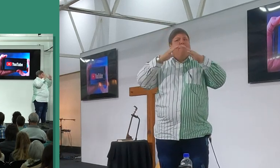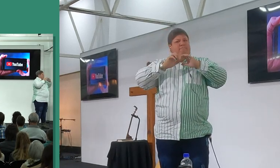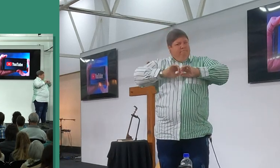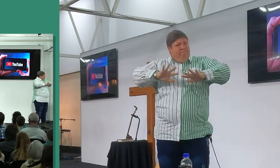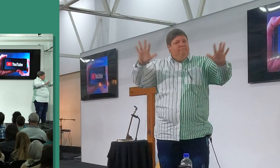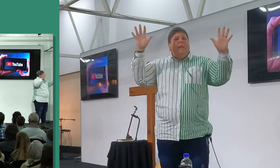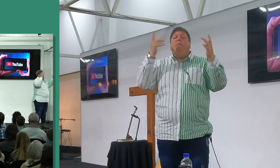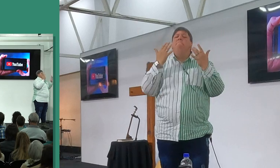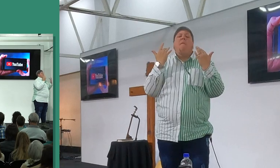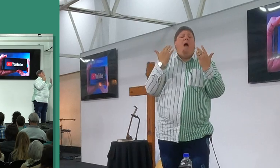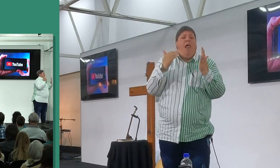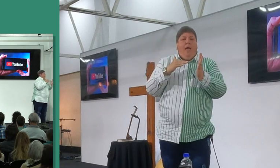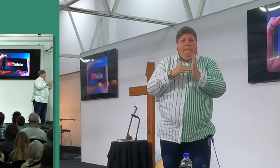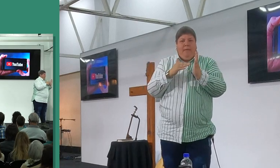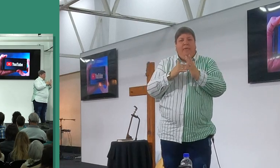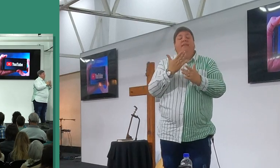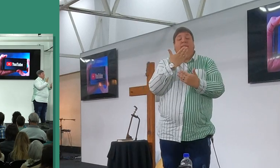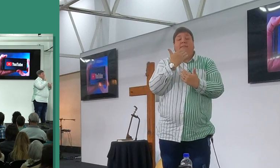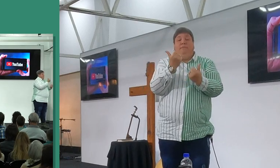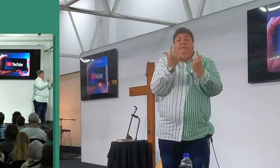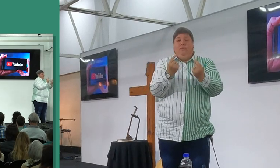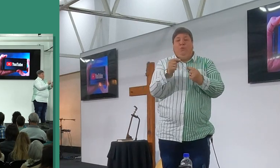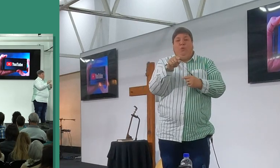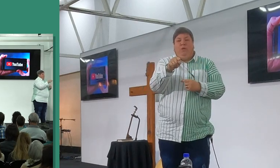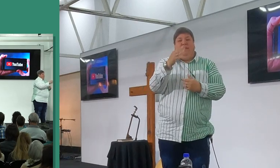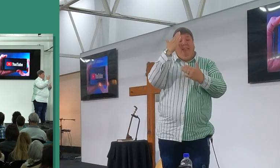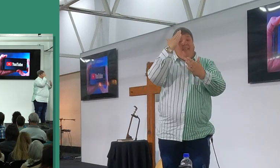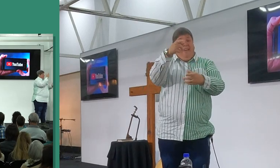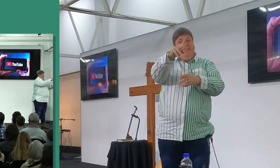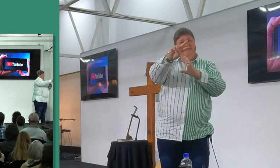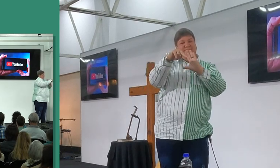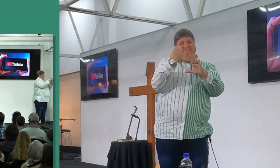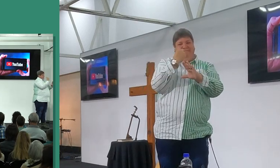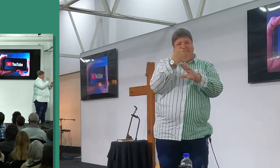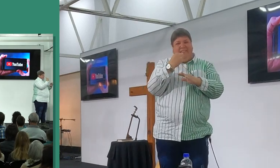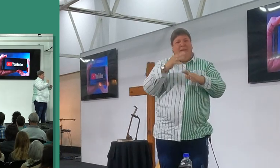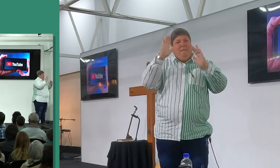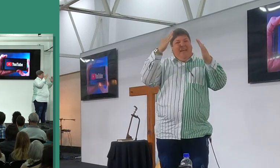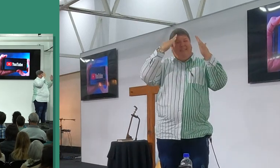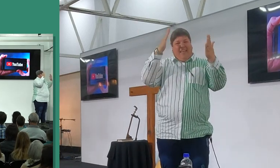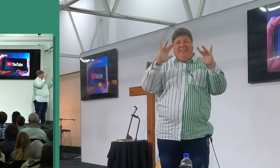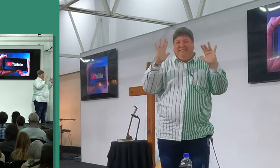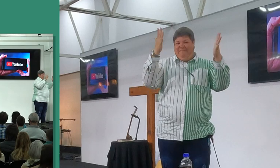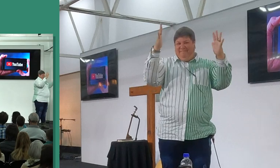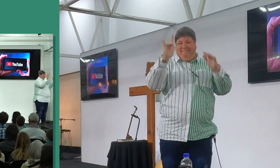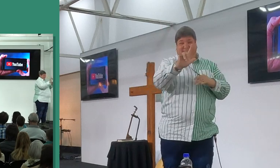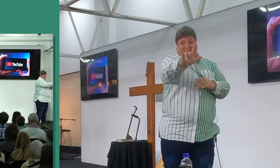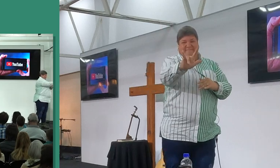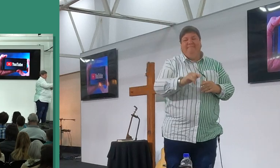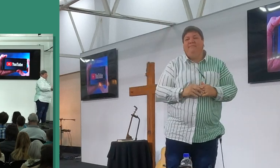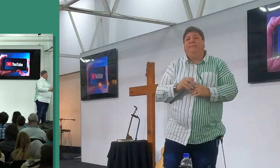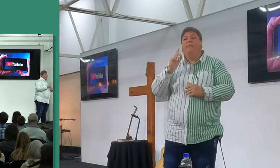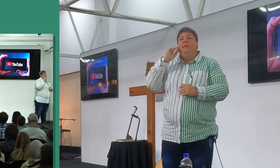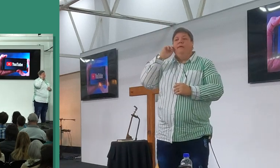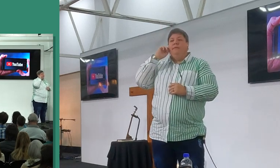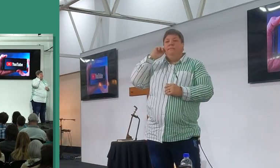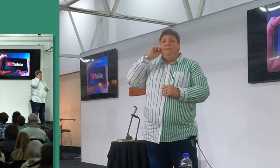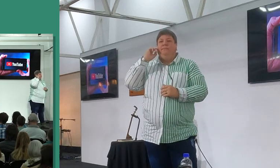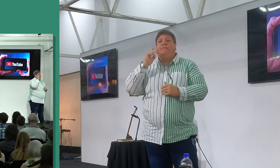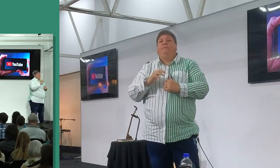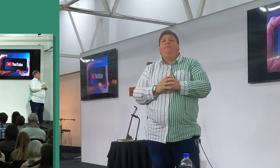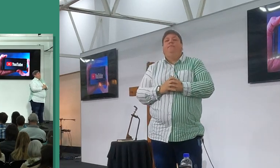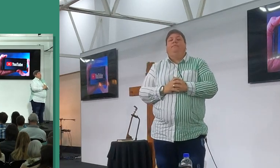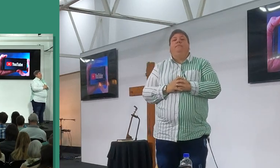te help, dis een makkelike manier, om die woord van die heren uit te kry, dankie dat jy hier is, wil jy vir hulle lekker aan een klap geef, baie welkom, hoor, baie welkom,